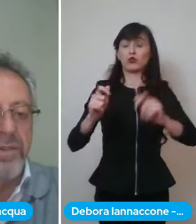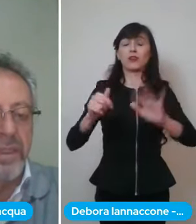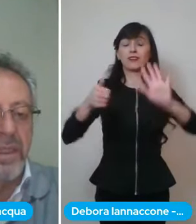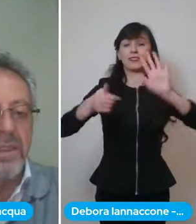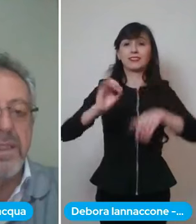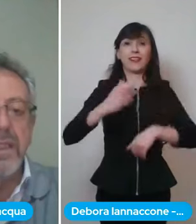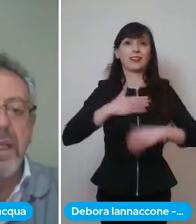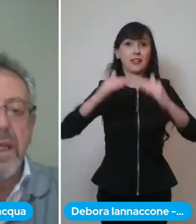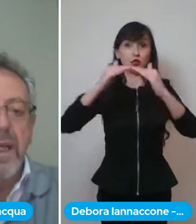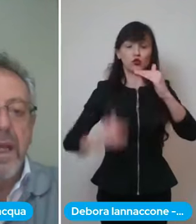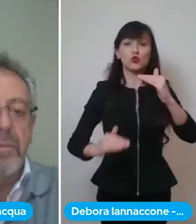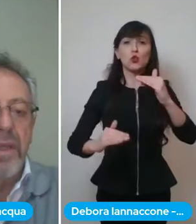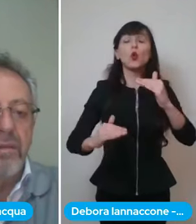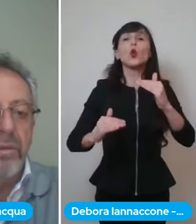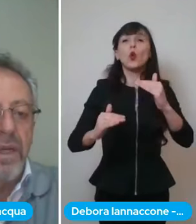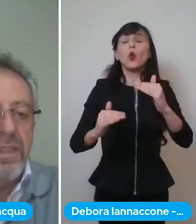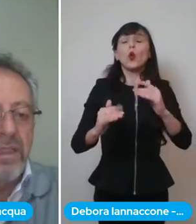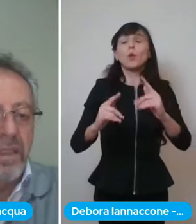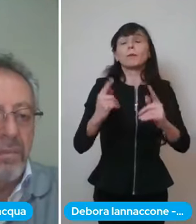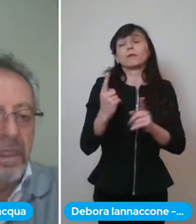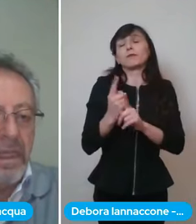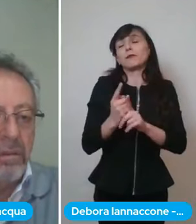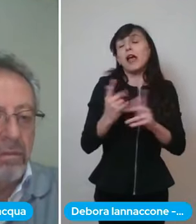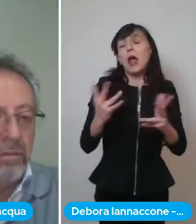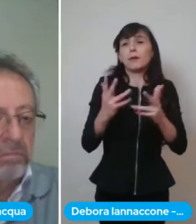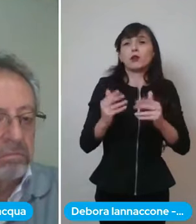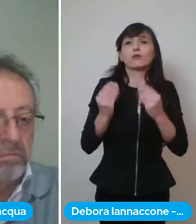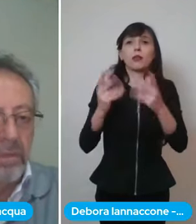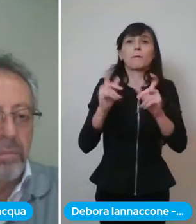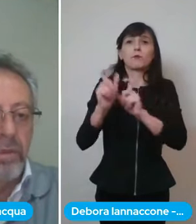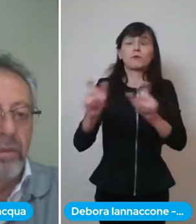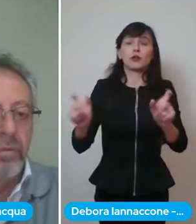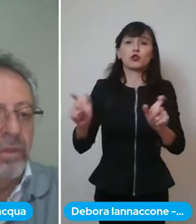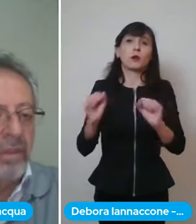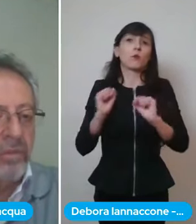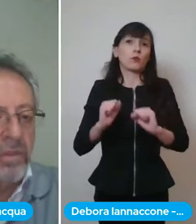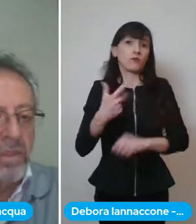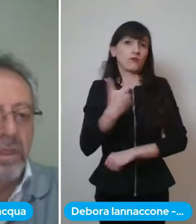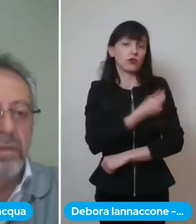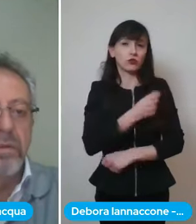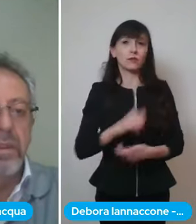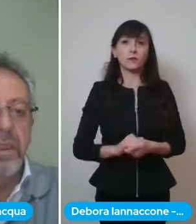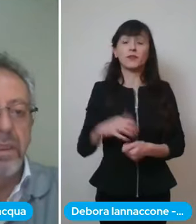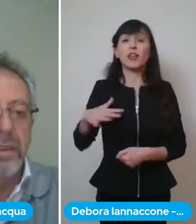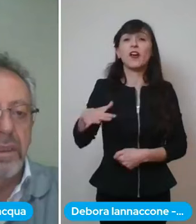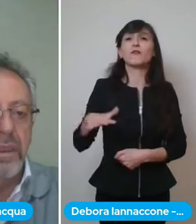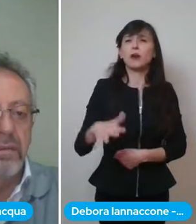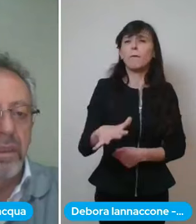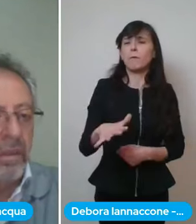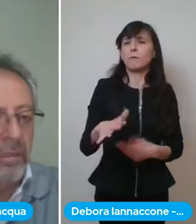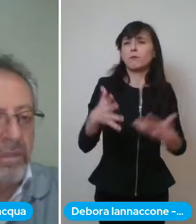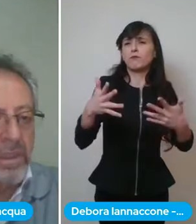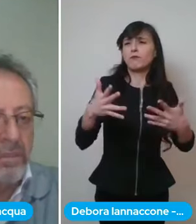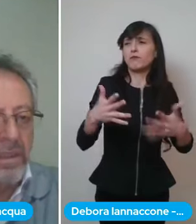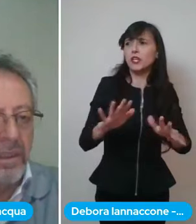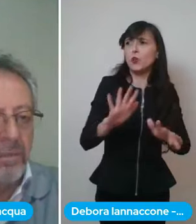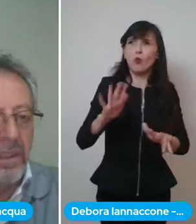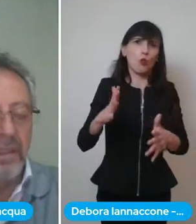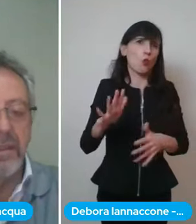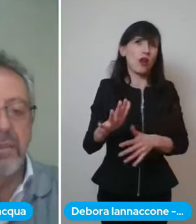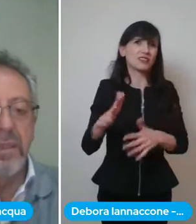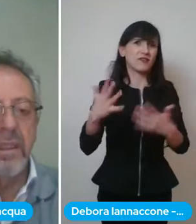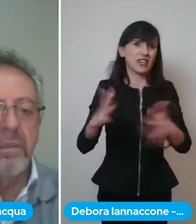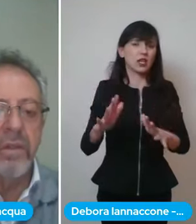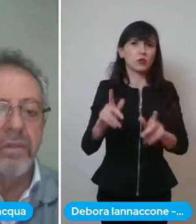tutti di vaccinarsi. Abbiamo quasi terminato tra poco tutte le forze dell'ordine, credo che la prossima